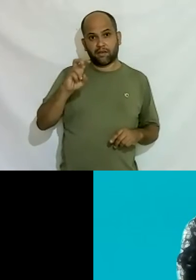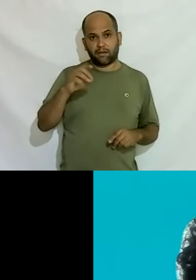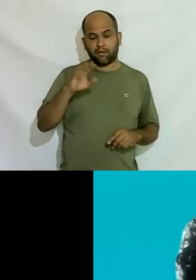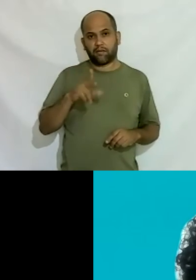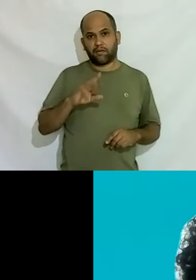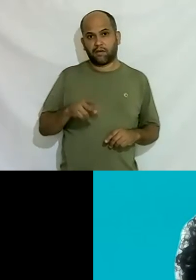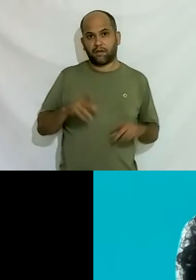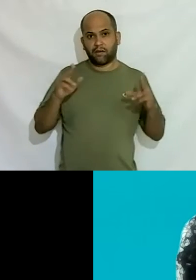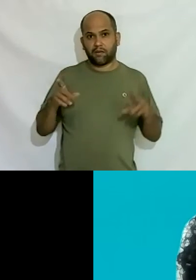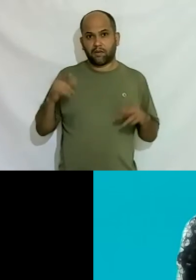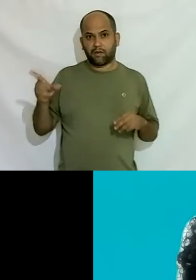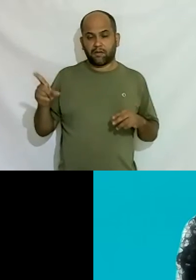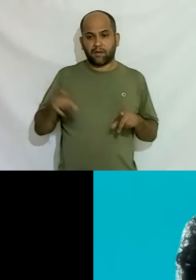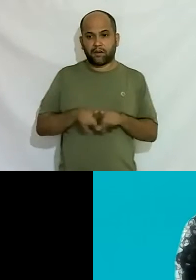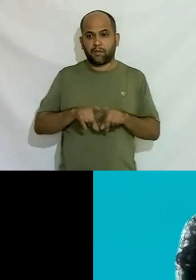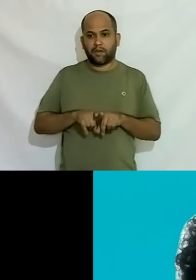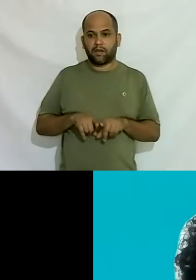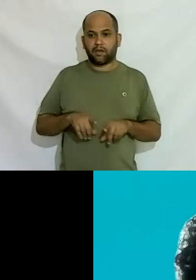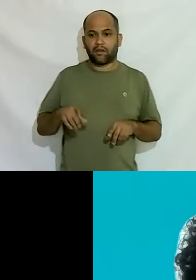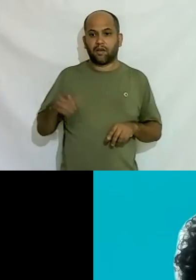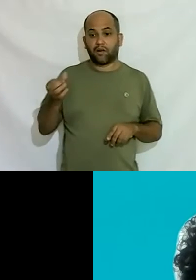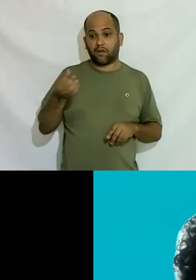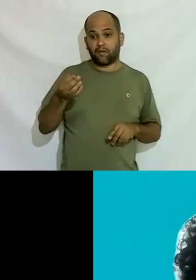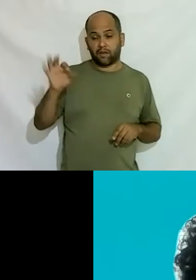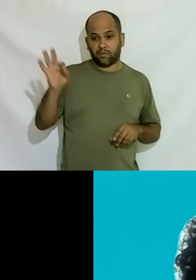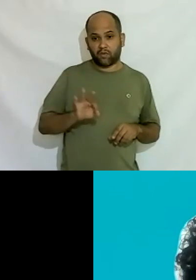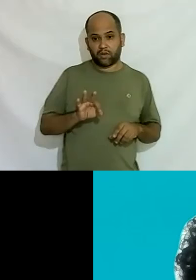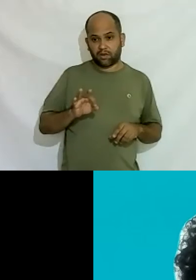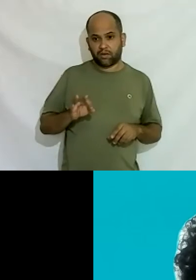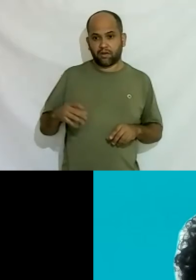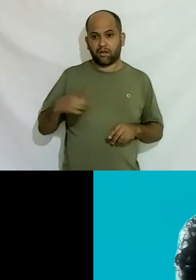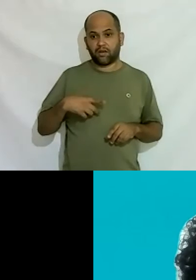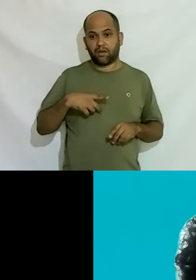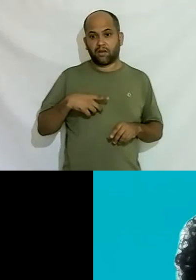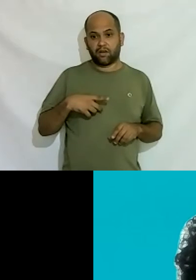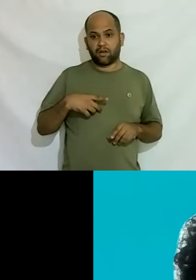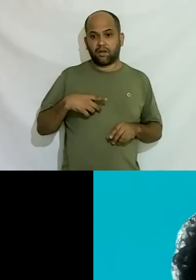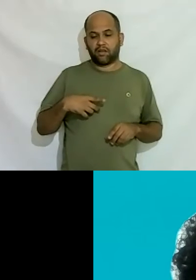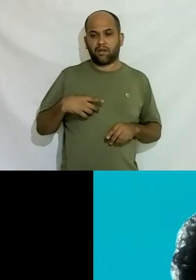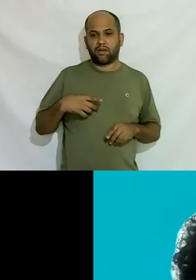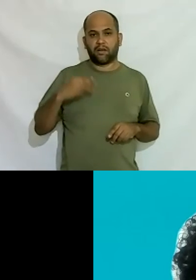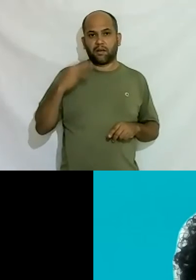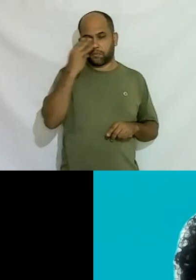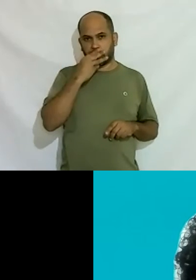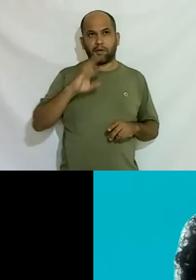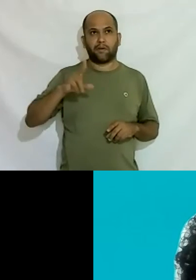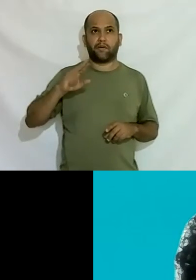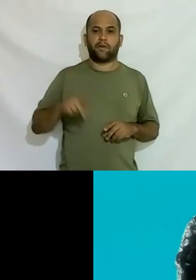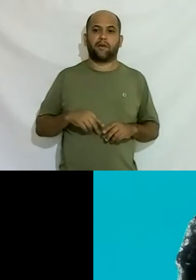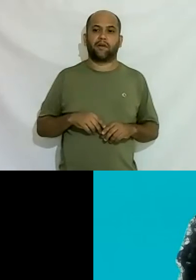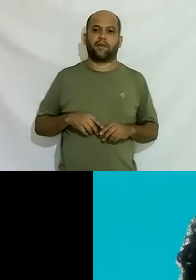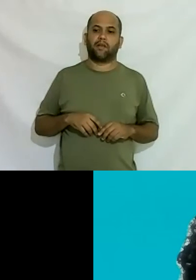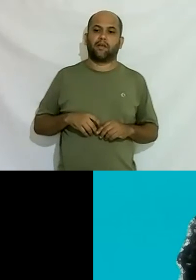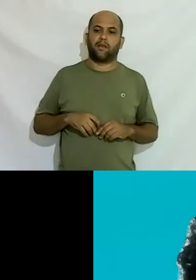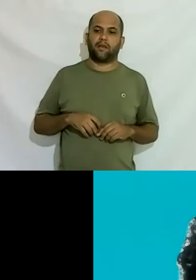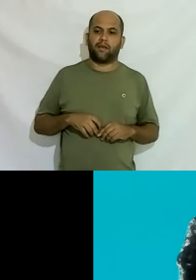é como também não é 90% que tá na Constituição esses dois números são impossíveis não é real mas eu não tô dizendo que